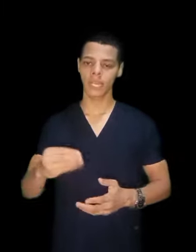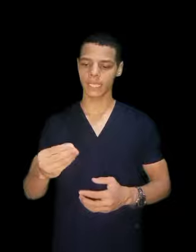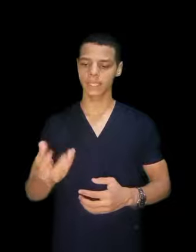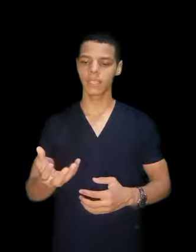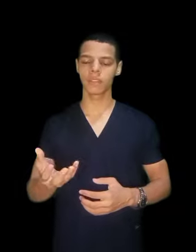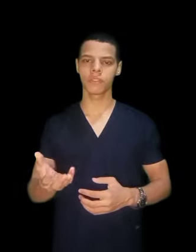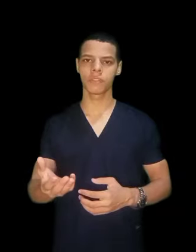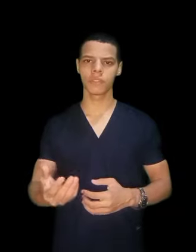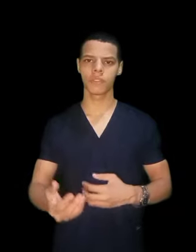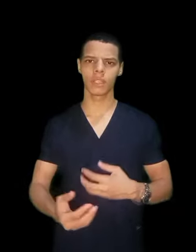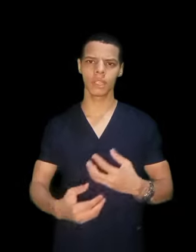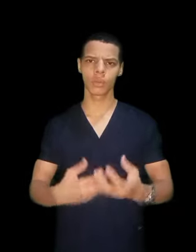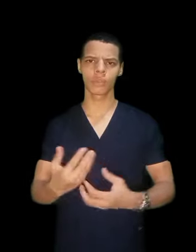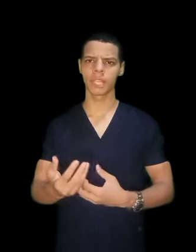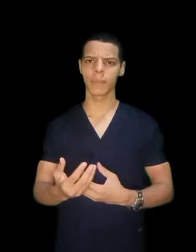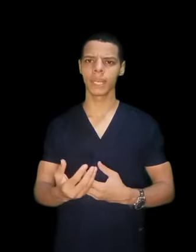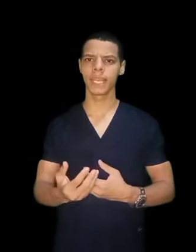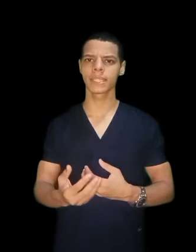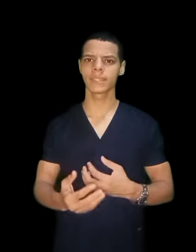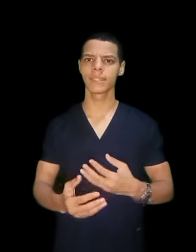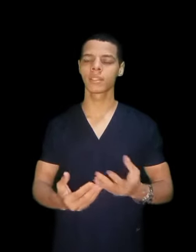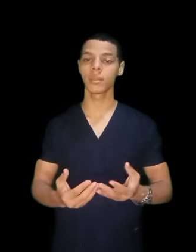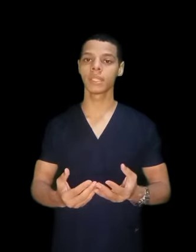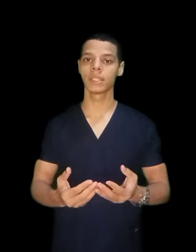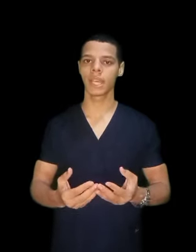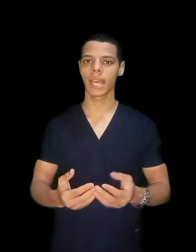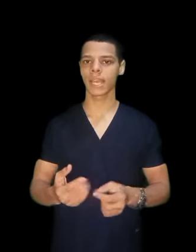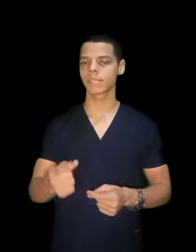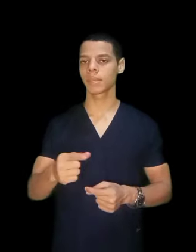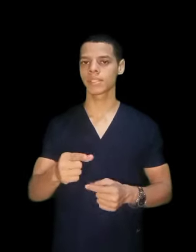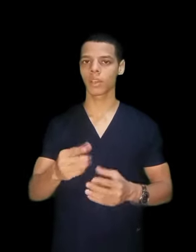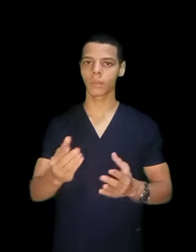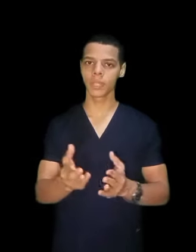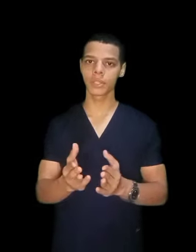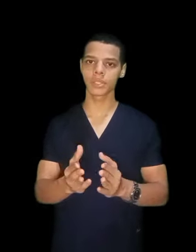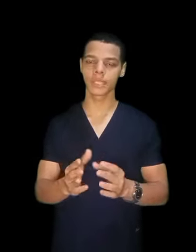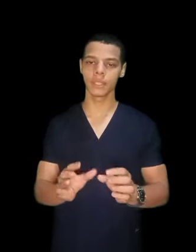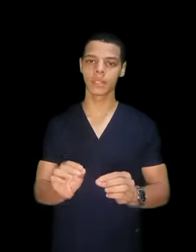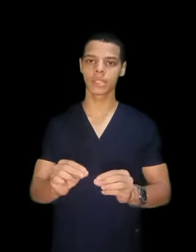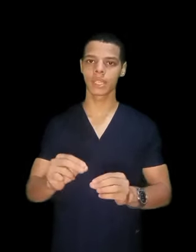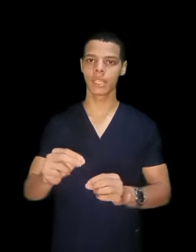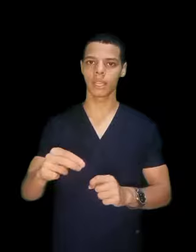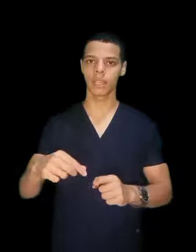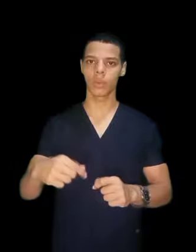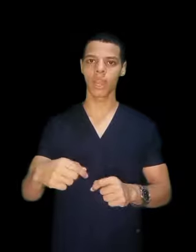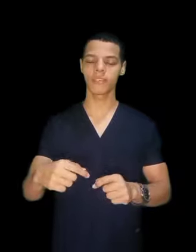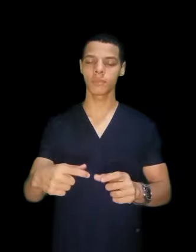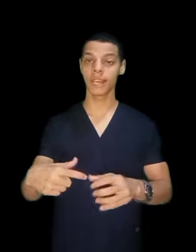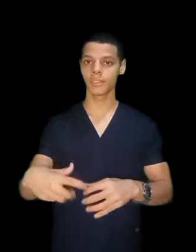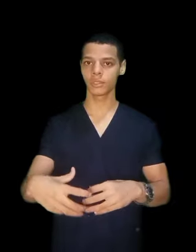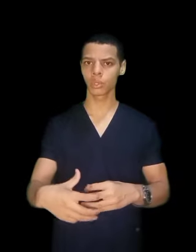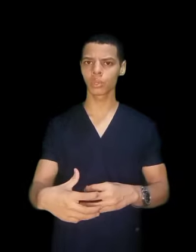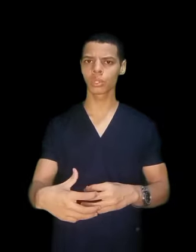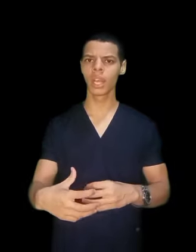عندنا في غرفة العمليات عندنا طبعا حاليا اسمها scrub nurse نيرس اللي واقت مع الدكتور